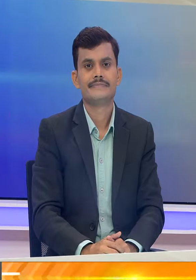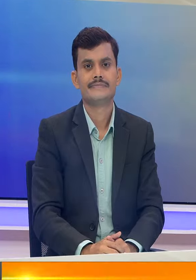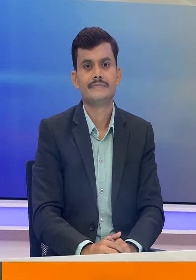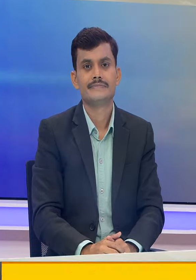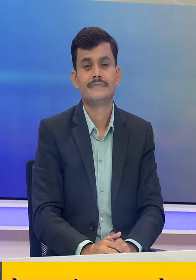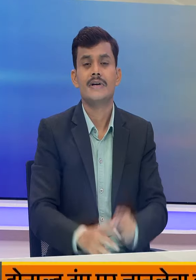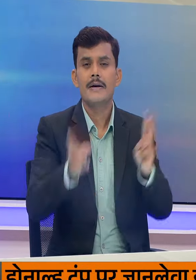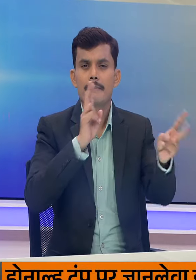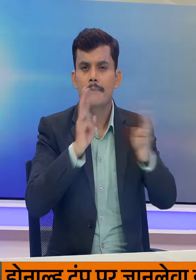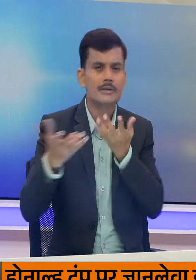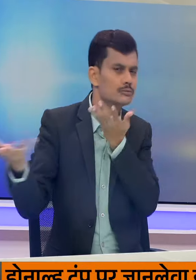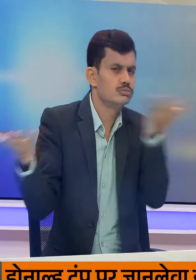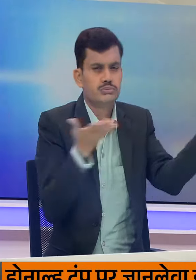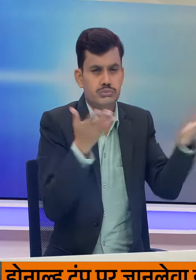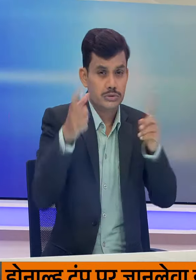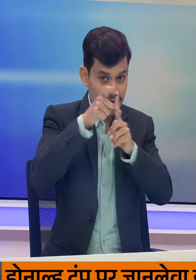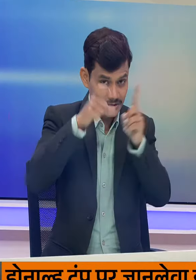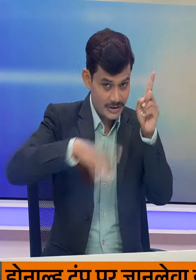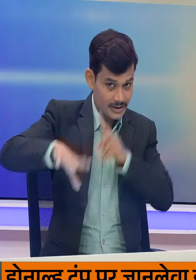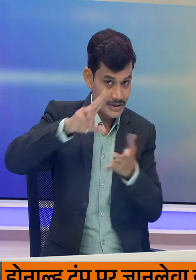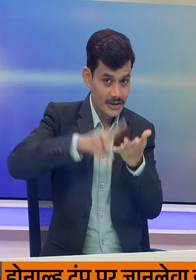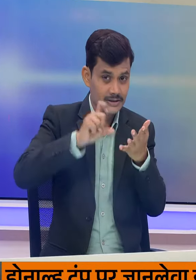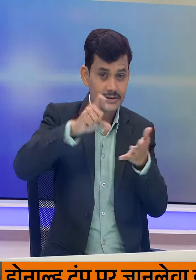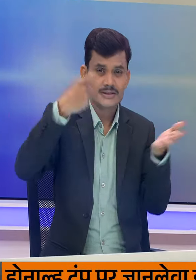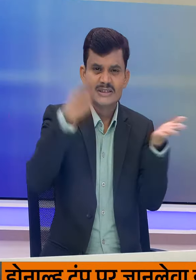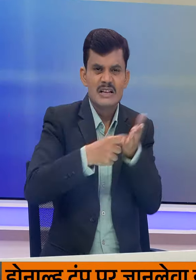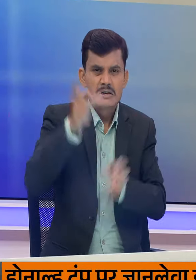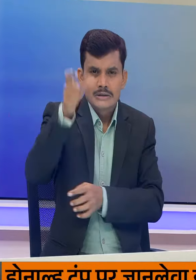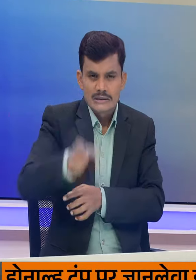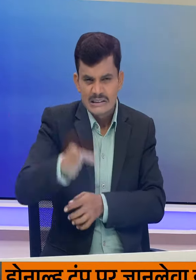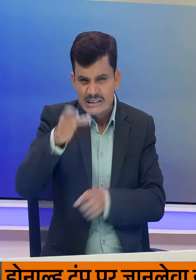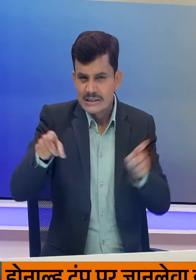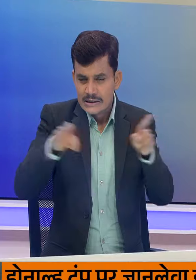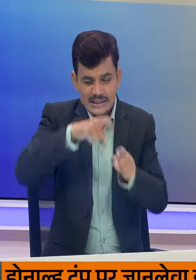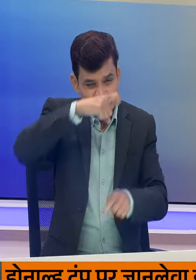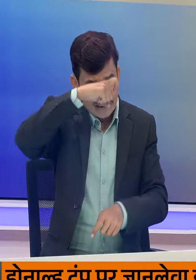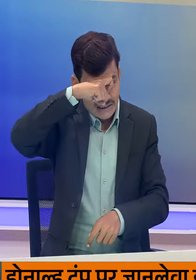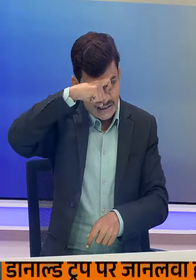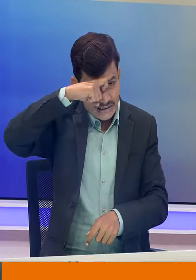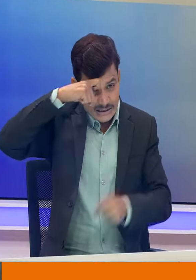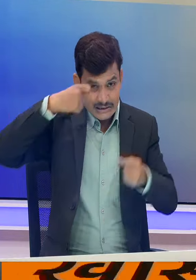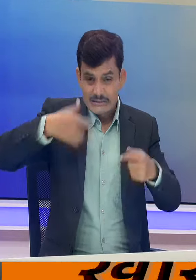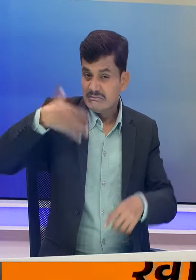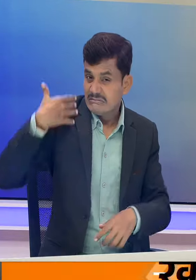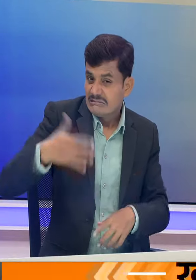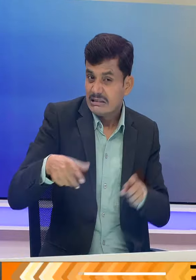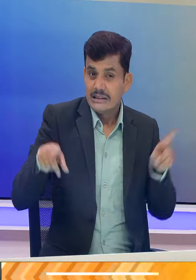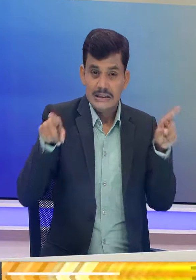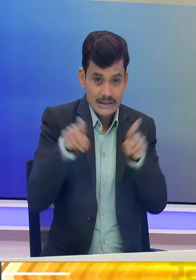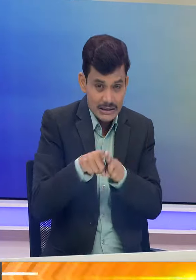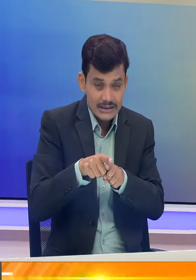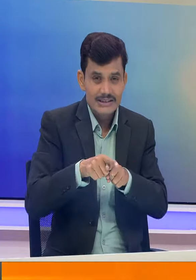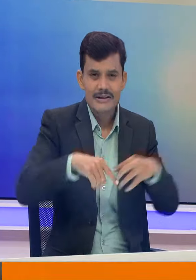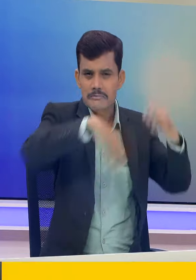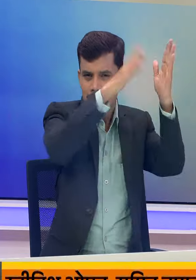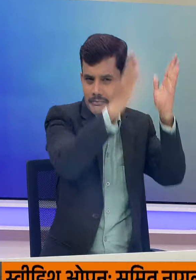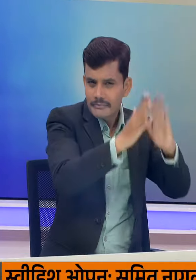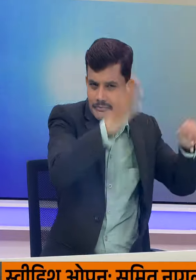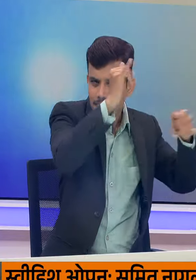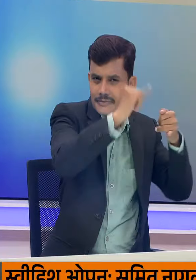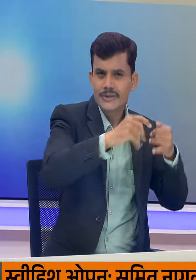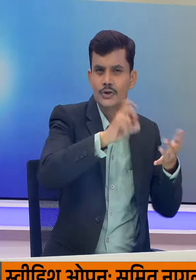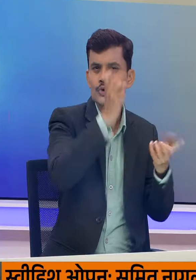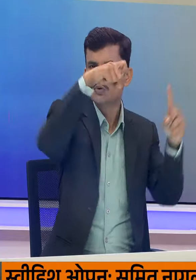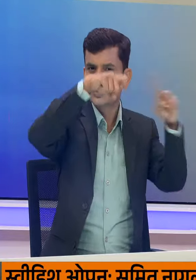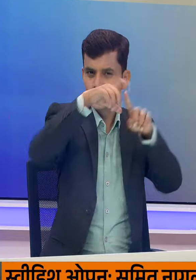और अब बात मौसम की जहां दिल्ली अंसियार के लोग एक तरफ जहां उमस भरी कर्मी की मार चिल रहे हैं तो वहीं पहाडी राज्यों,